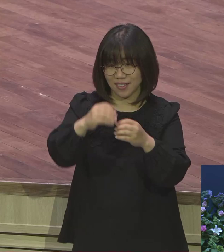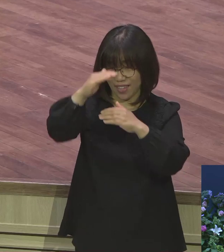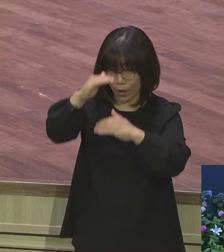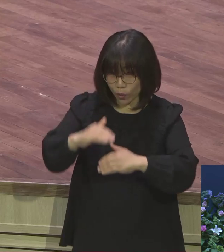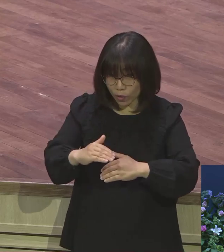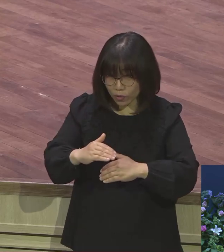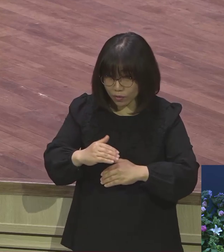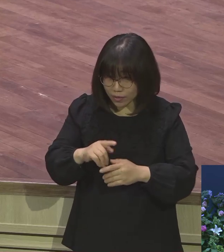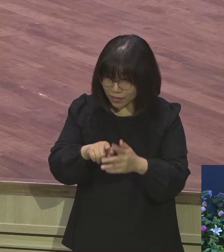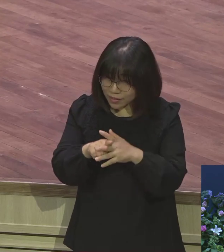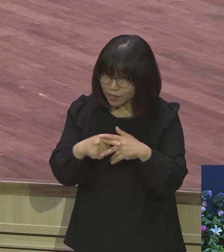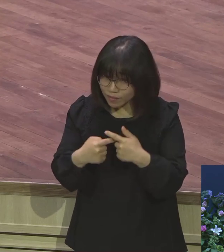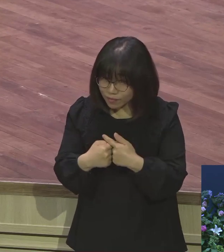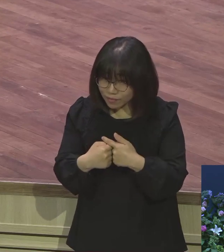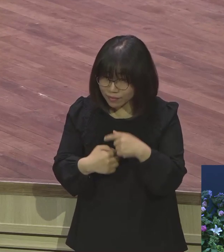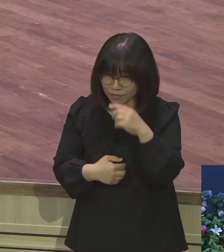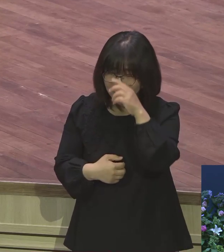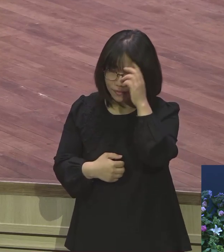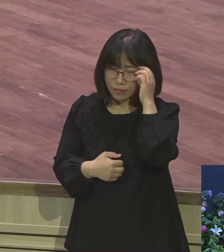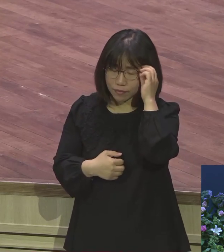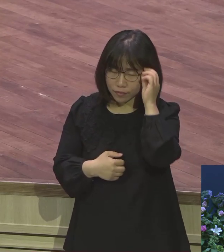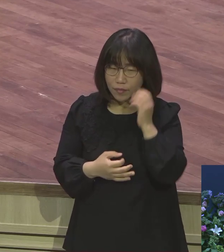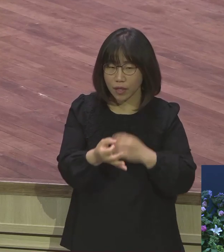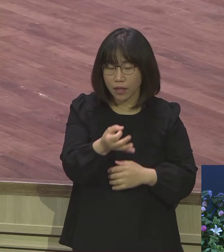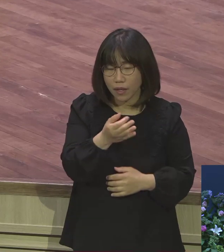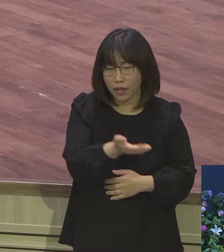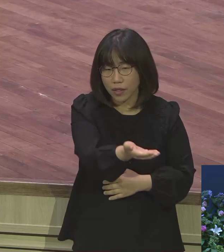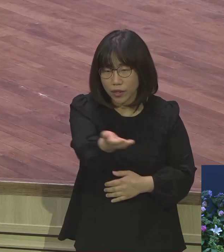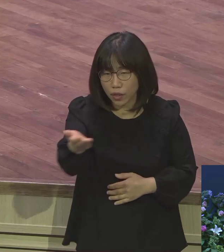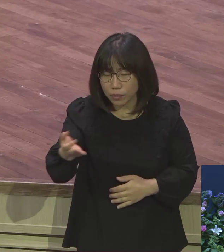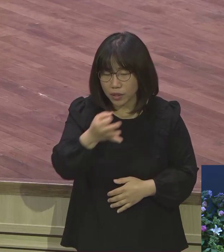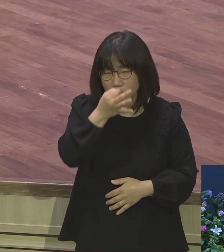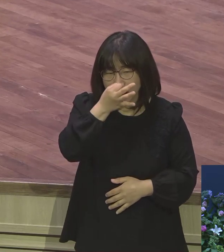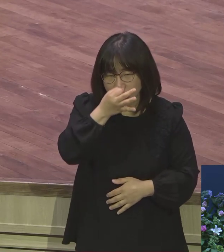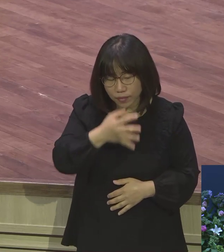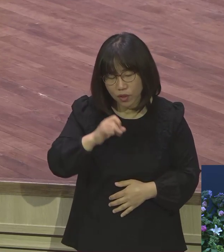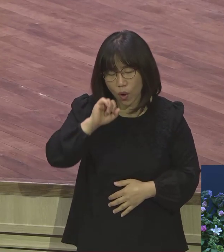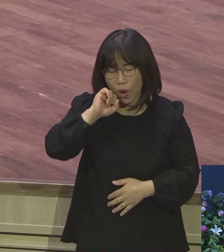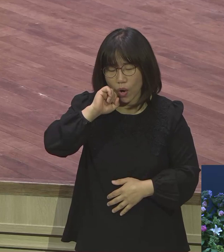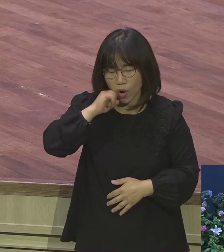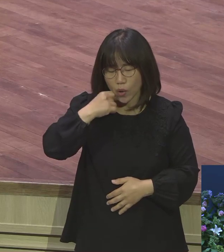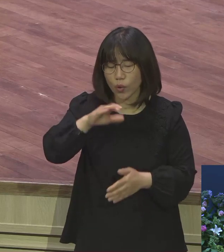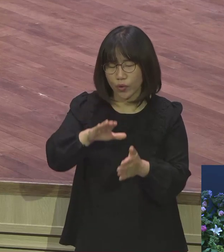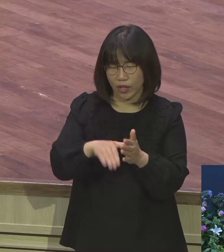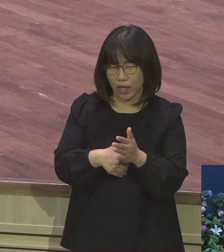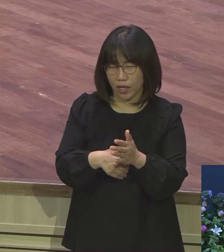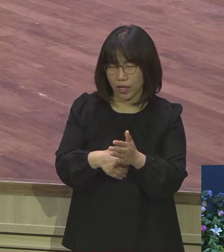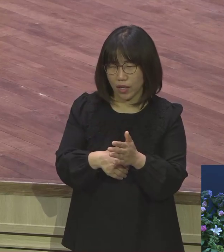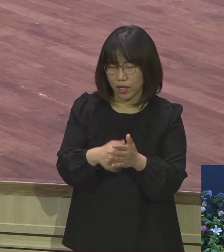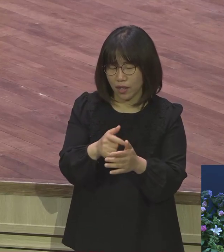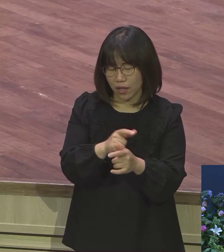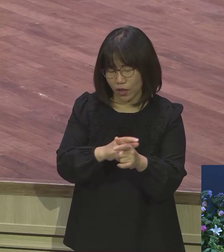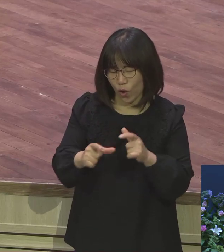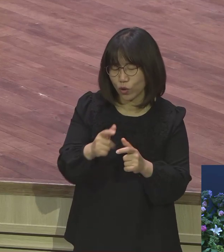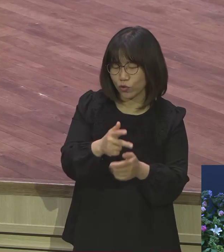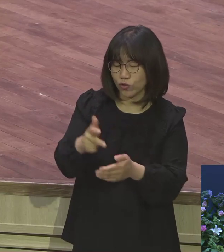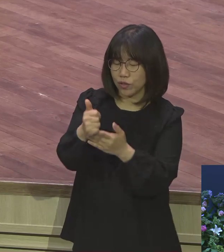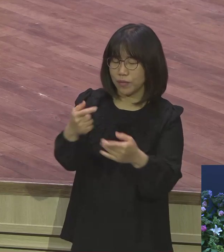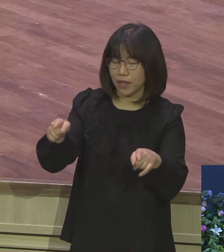여러분이요 가장 힘든 시간에도 여러분과 주님이 함께 계십니다 여러분이